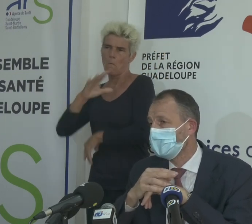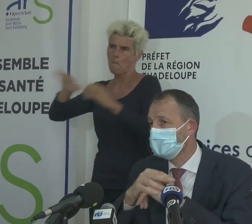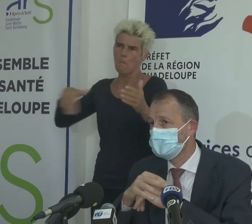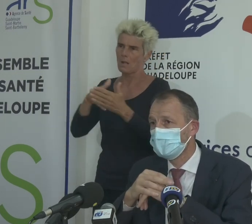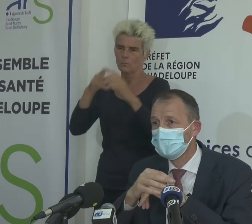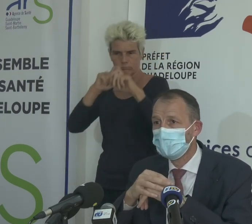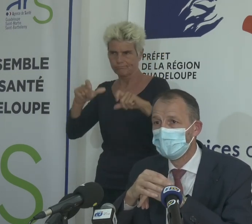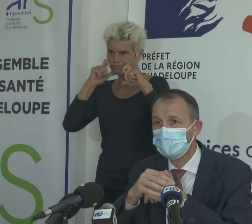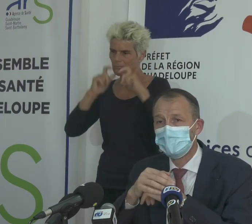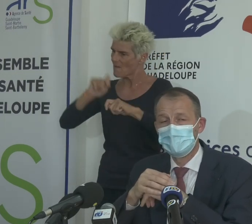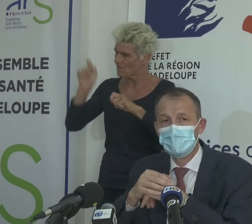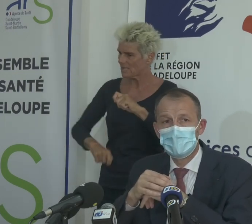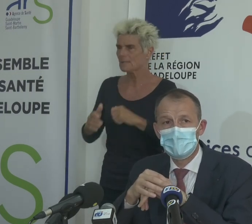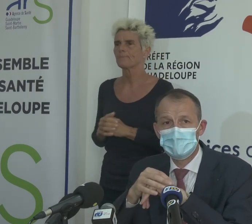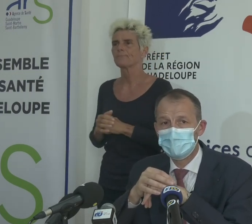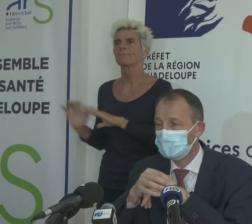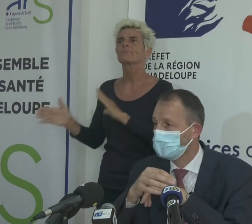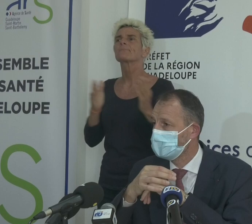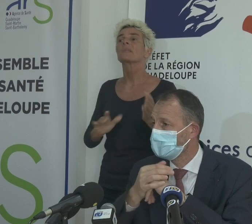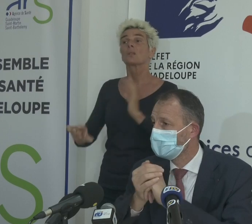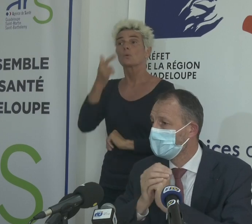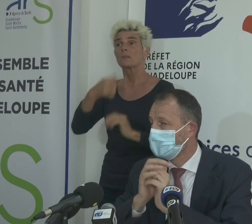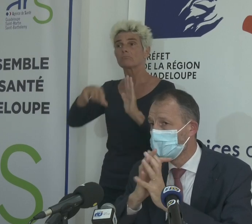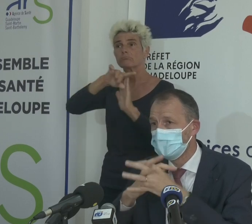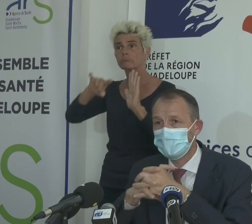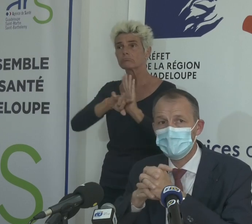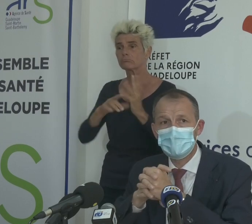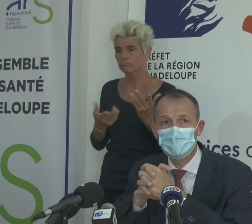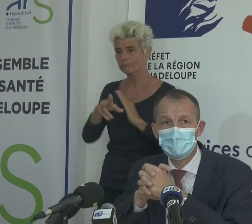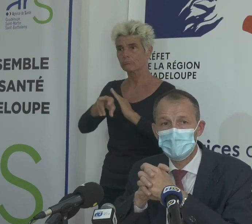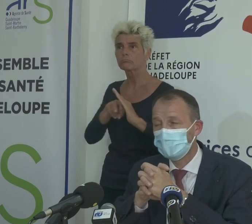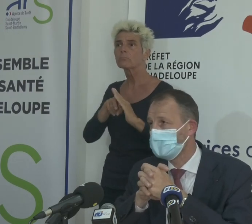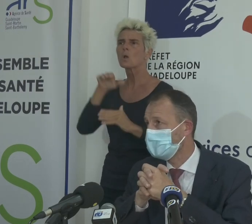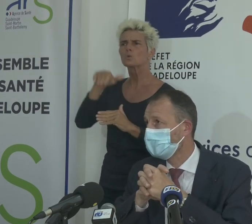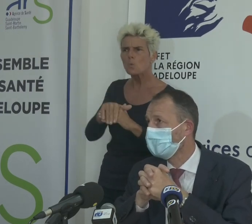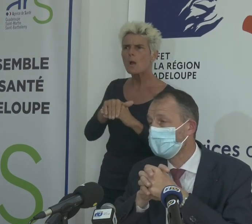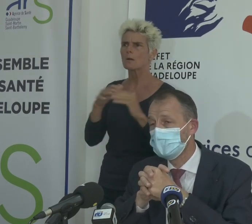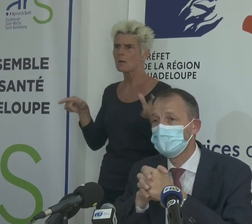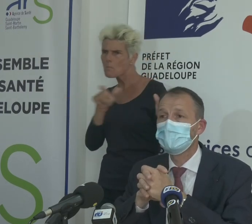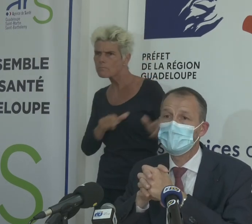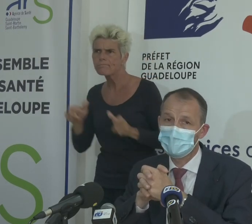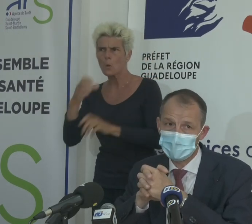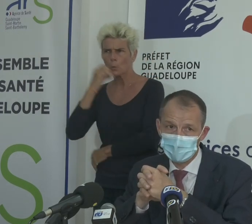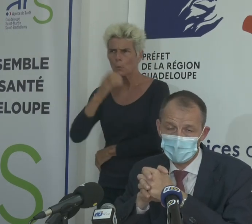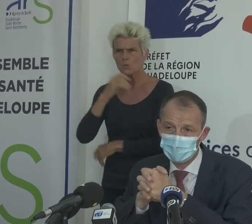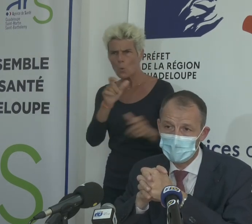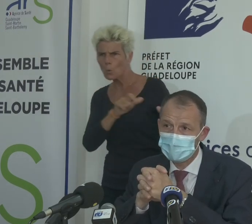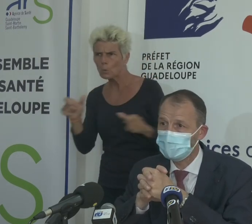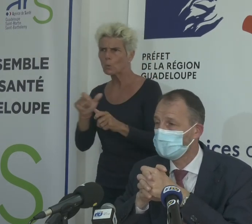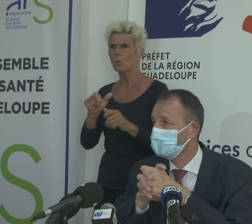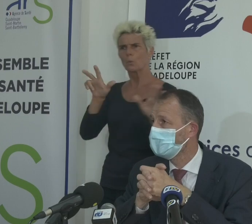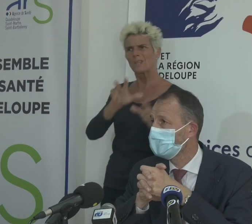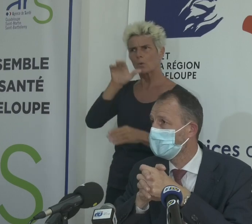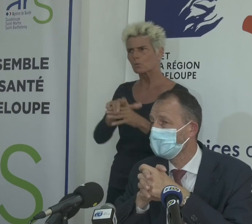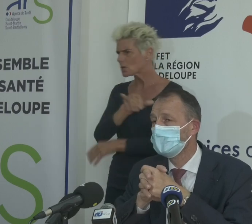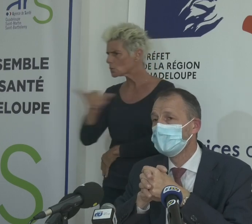La deuxième règle, c'est celle du couvre-feu. C'est une règle qui est globalement respectée. Nous mettons en place des contrôles tous les jours. y en a particulièrement le week-end.